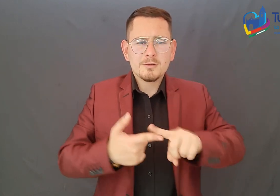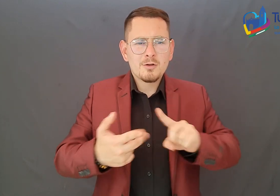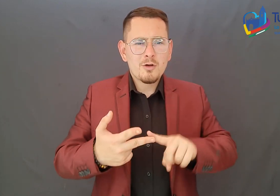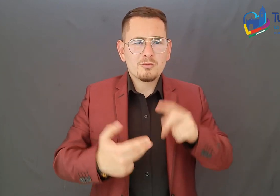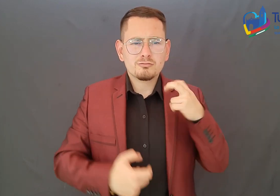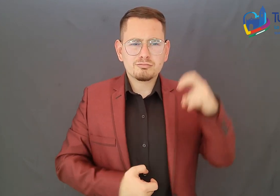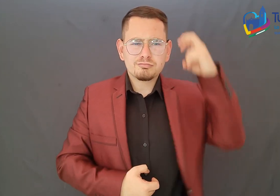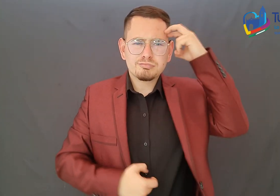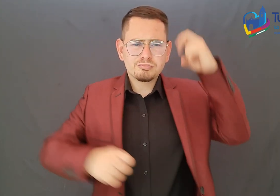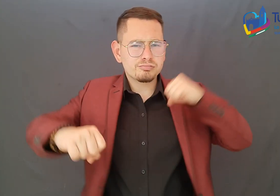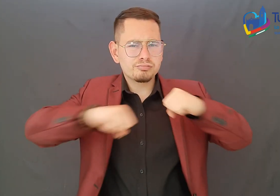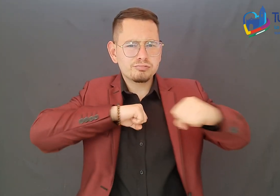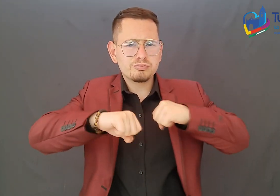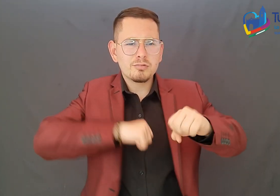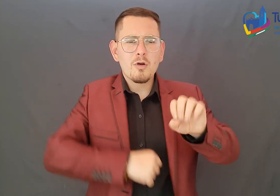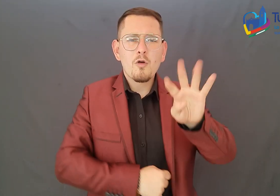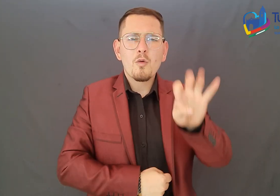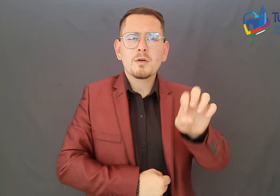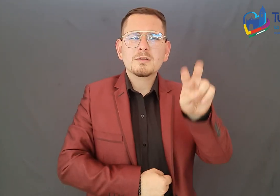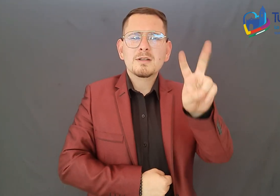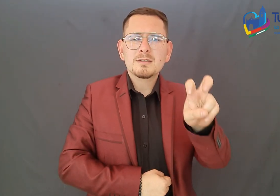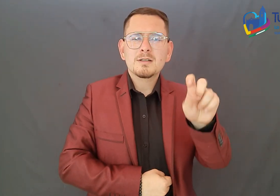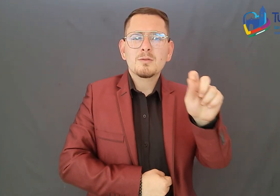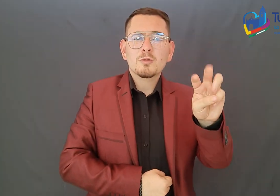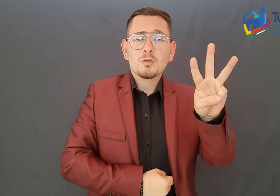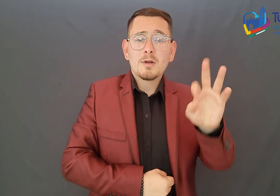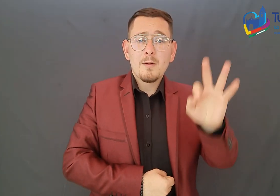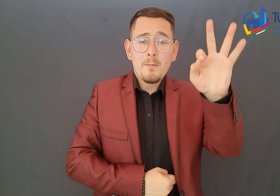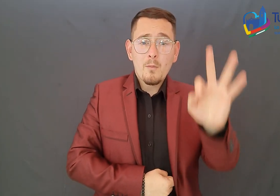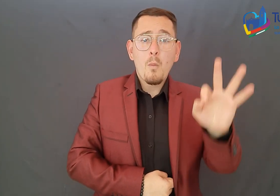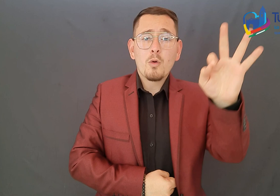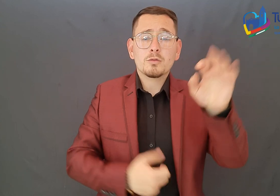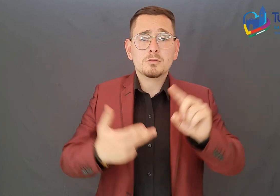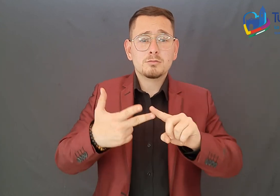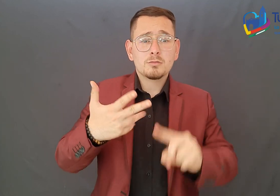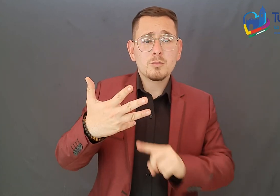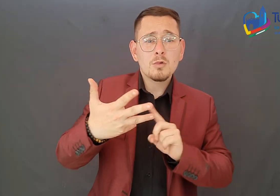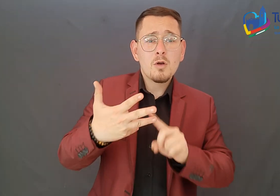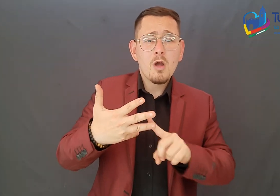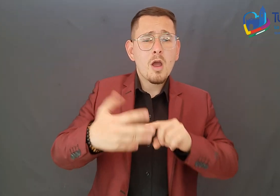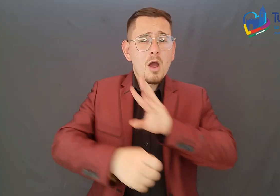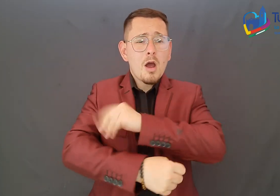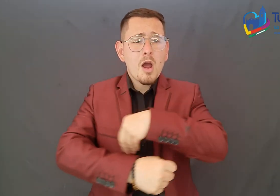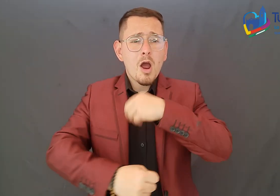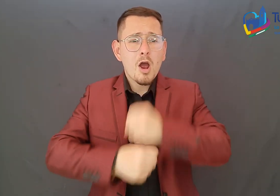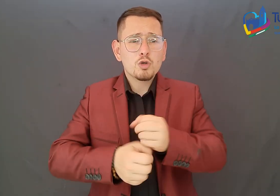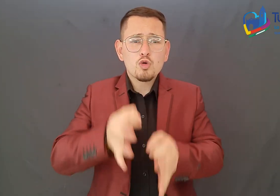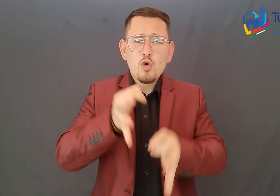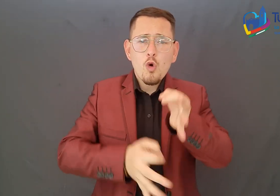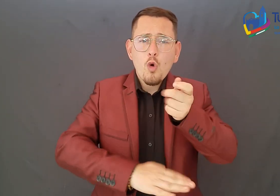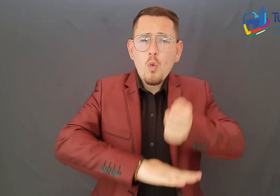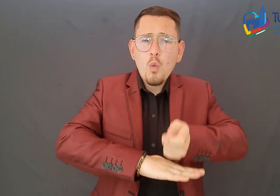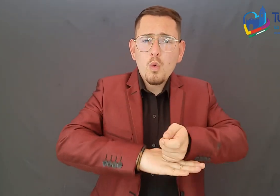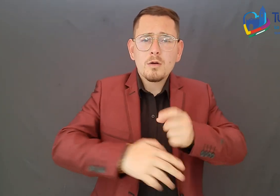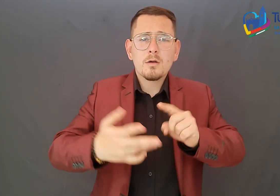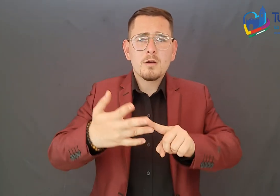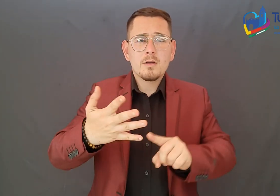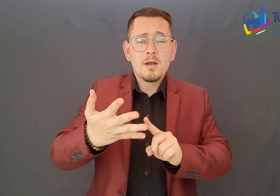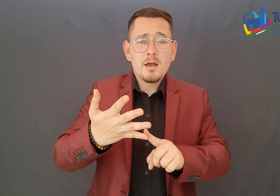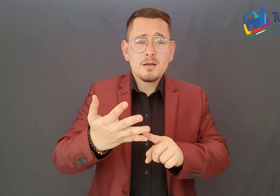puntaje de 97.3. seguidas de otras políticas como la política de gestión jurídica y la política de gestión estratégica del